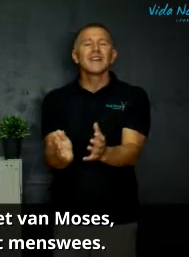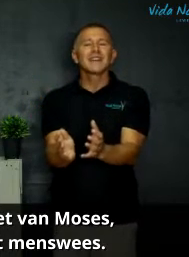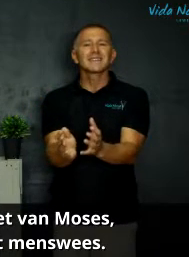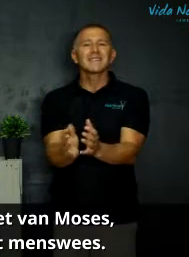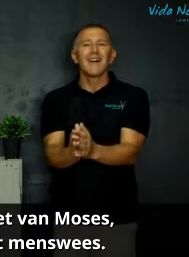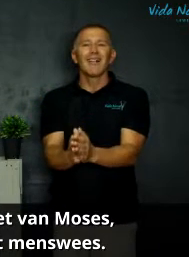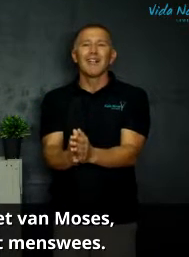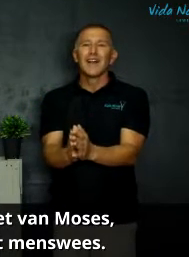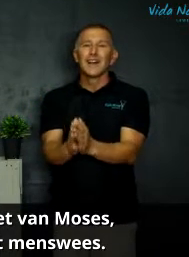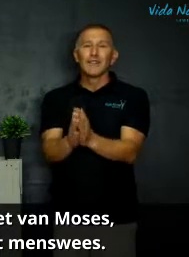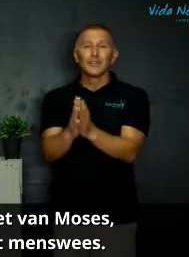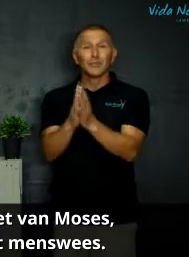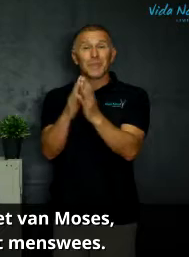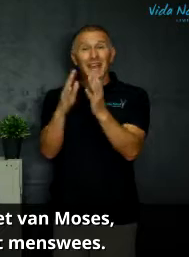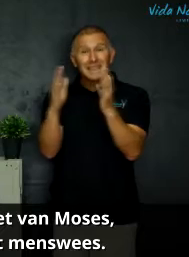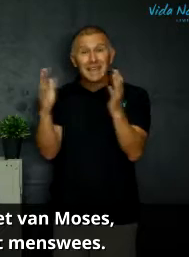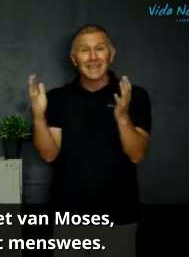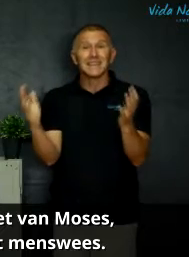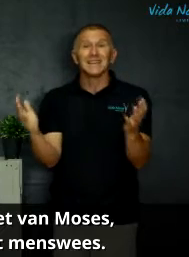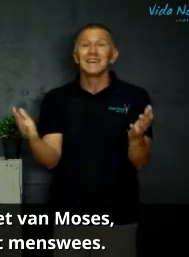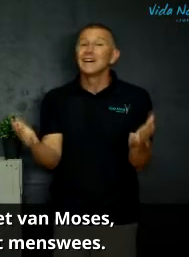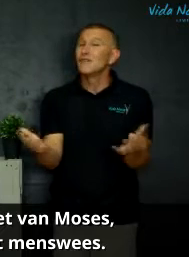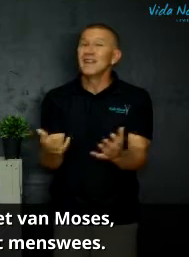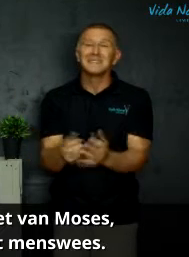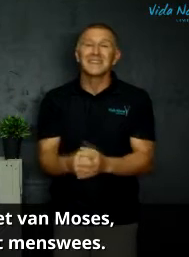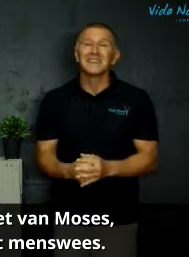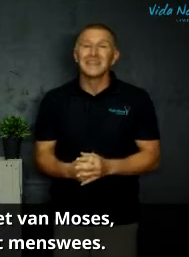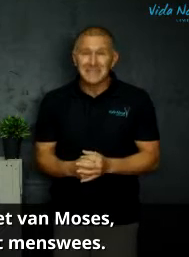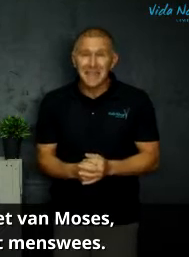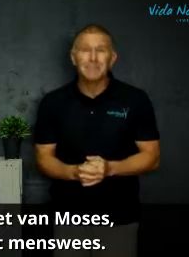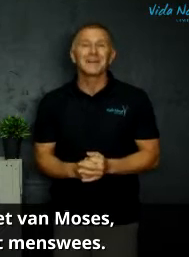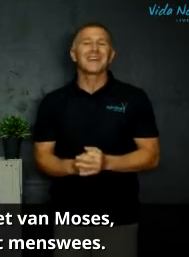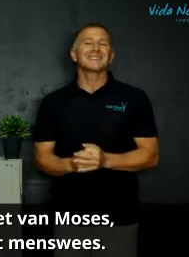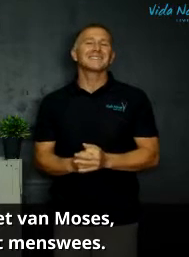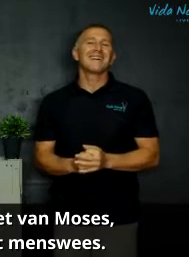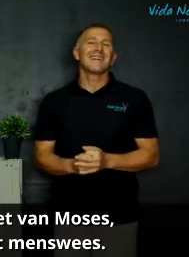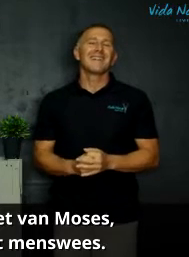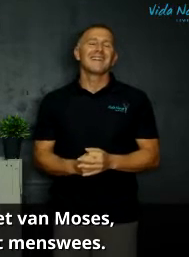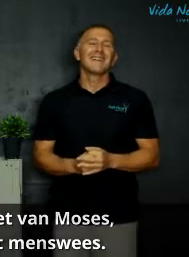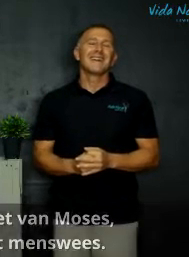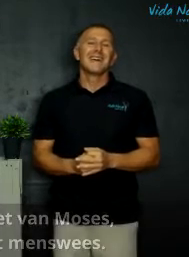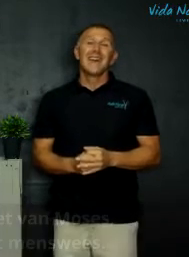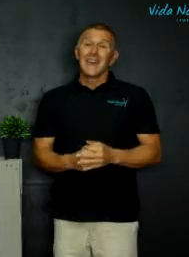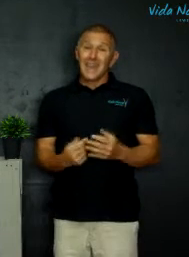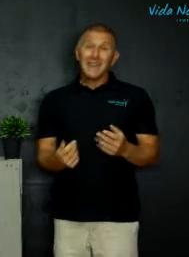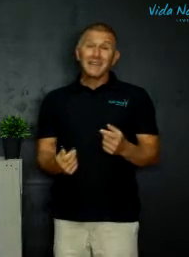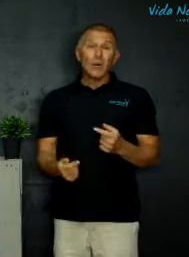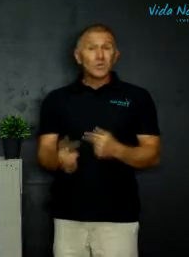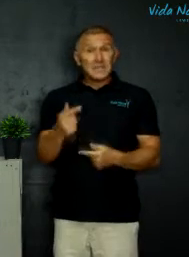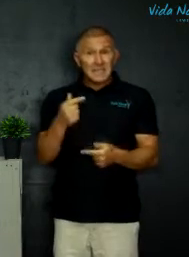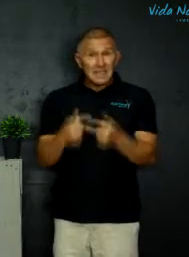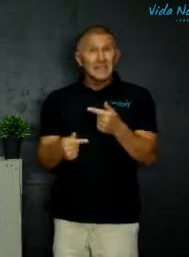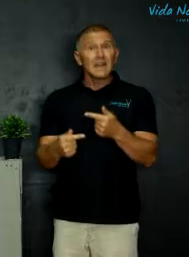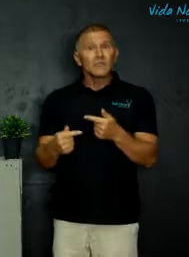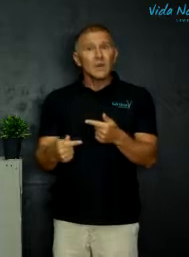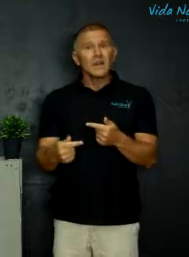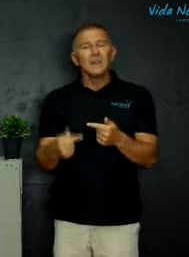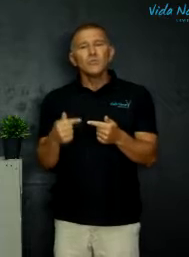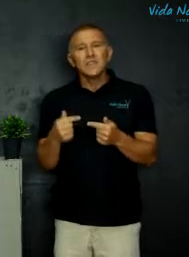wil herstel. Want op die uiteinde wil hy sy hele skeping herstel. en ons sien dit dan ook in hoe